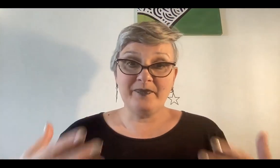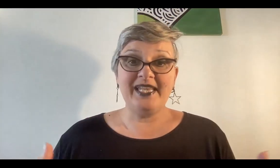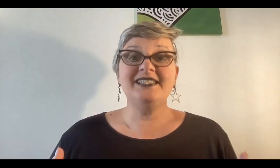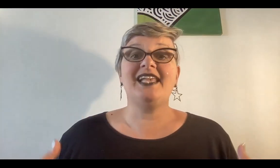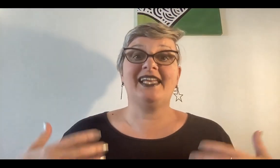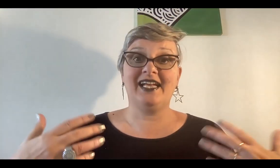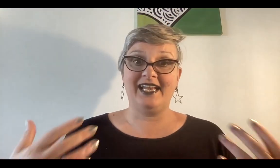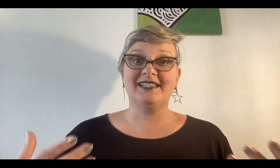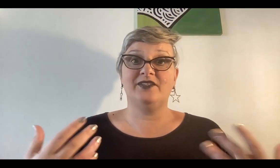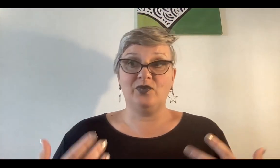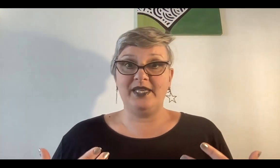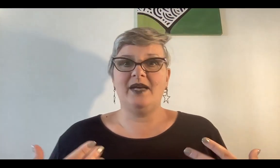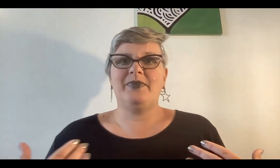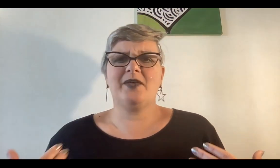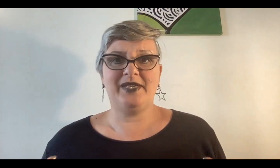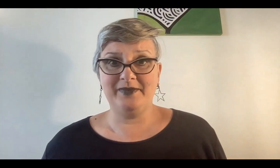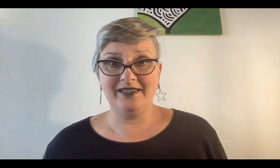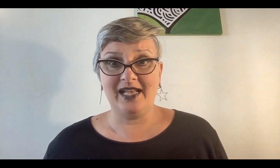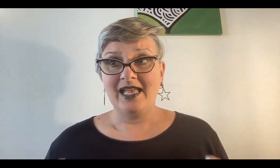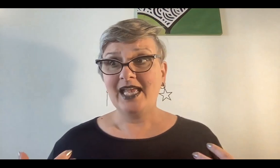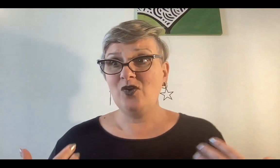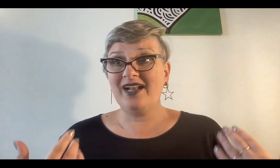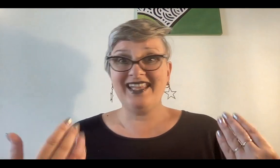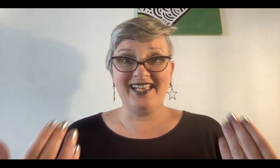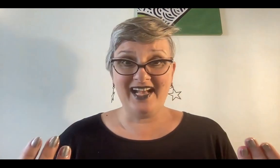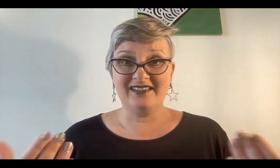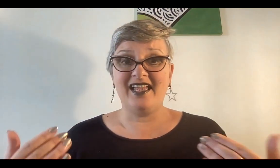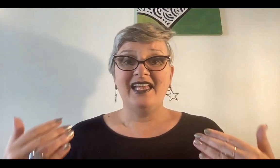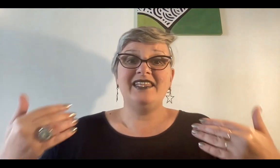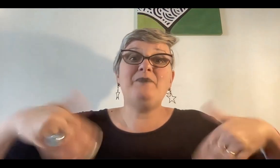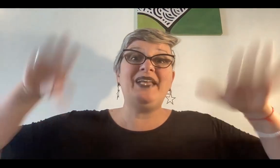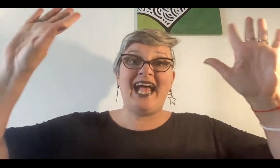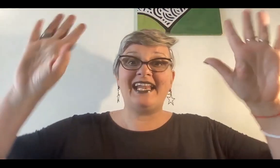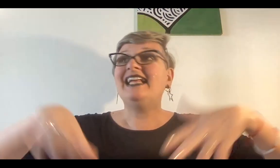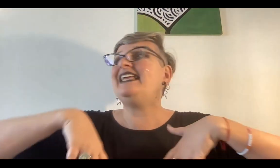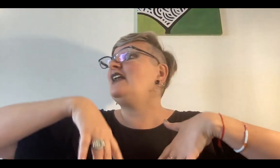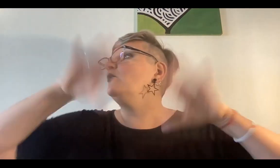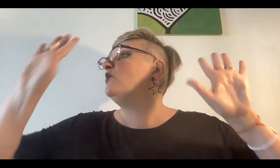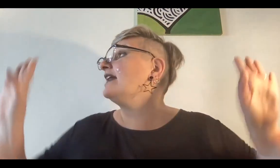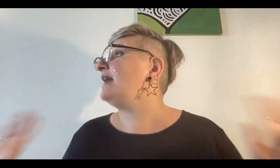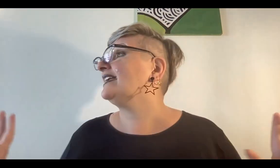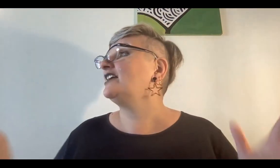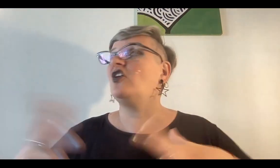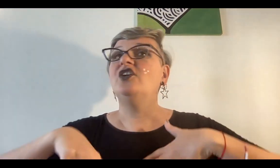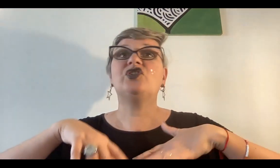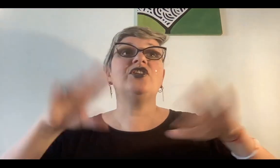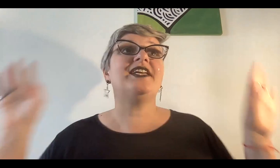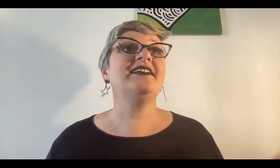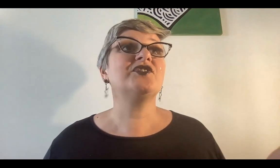experiencias que creas en tu vida, para experimentar, en lugar de quejarte, y de esperar que de algún lugar mágico, todo deje de